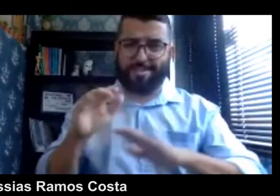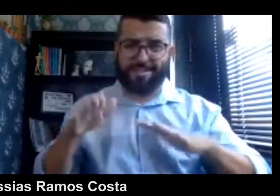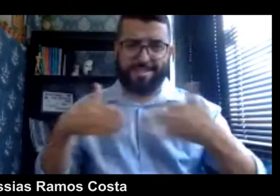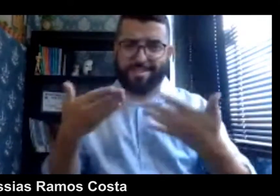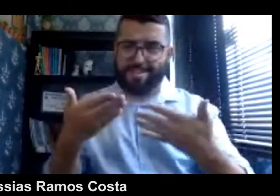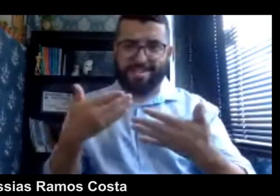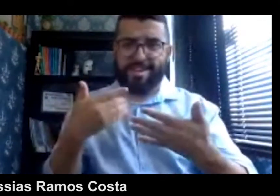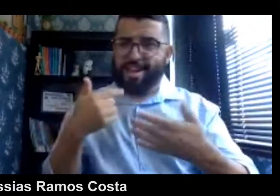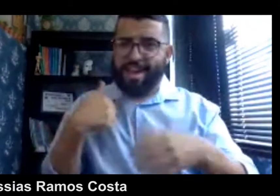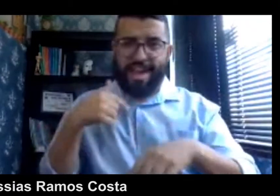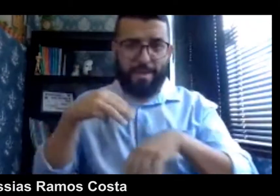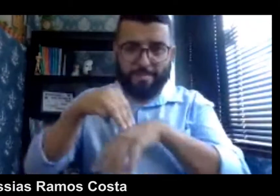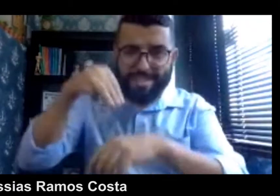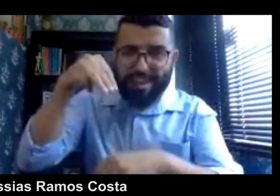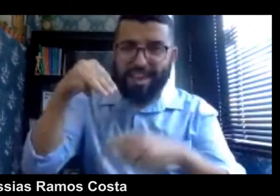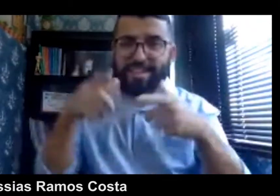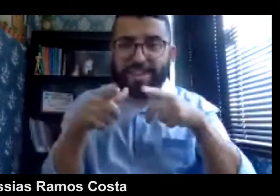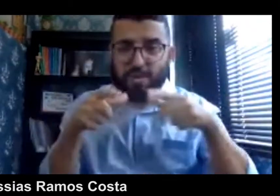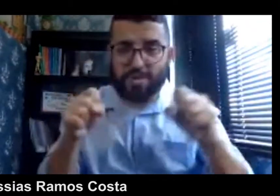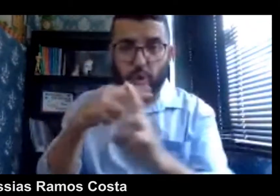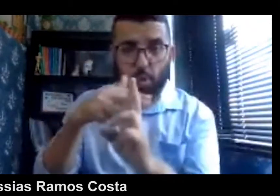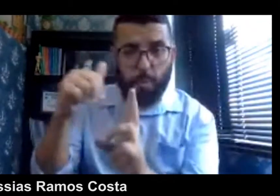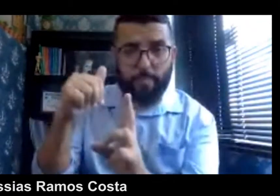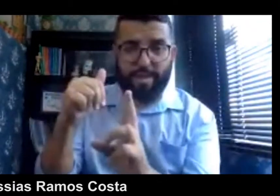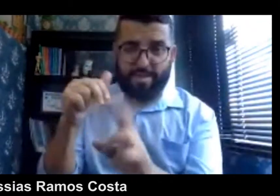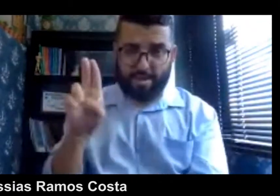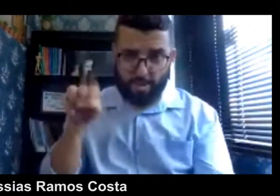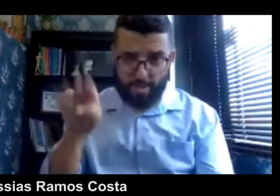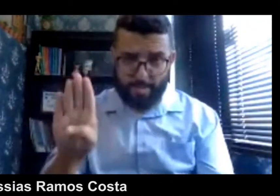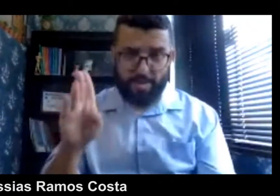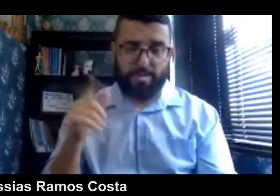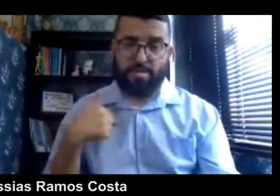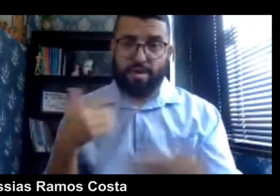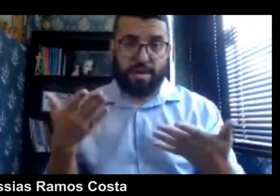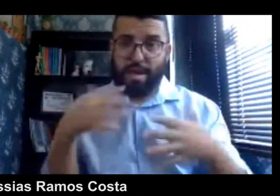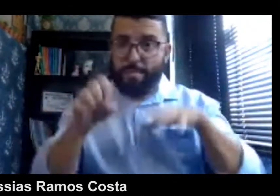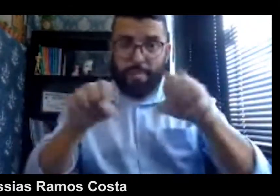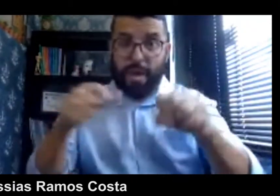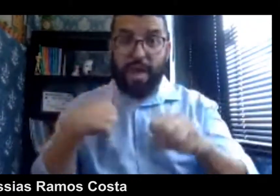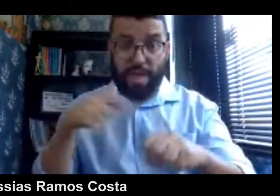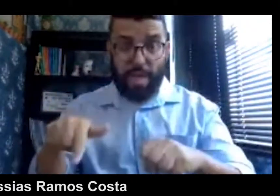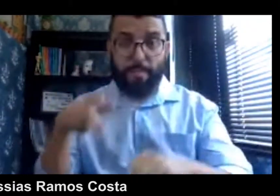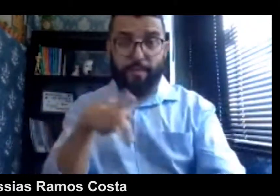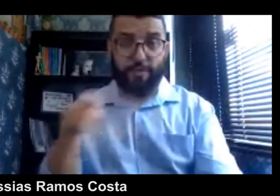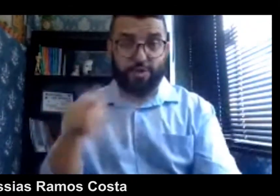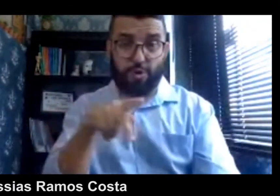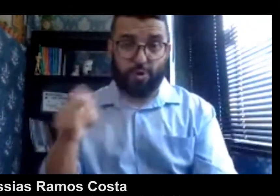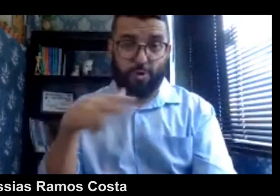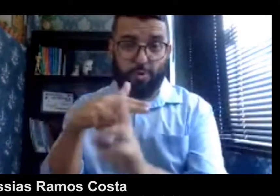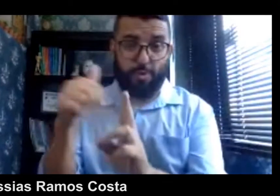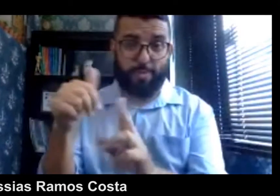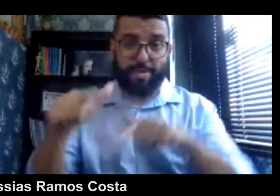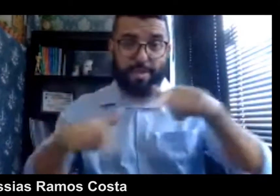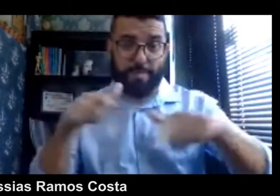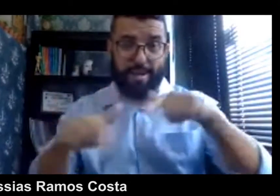Então, eu fiz mestrado na UNB, hoje eu sou professora na UNB, trabalho na UNB já,